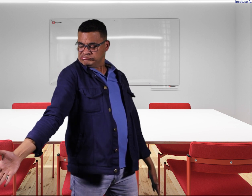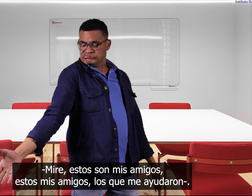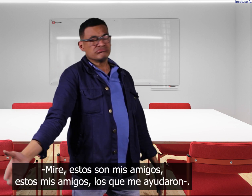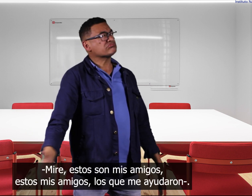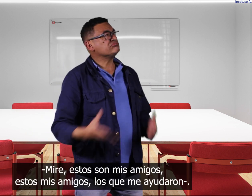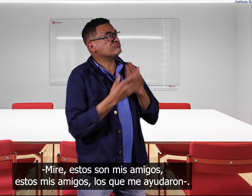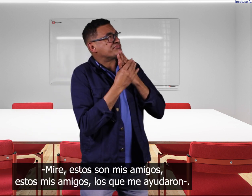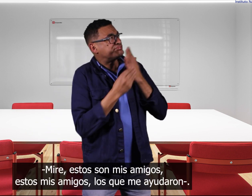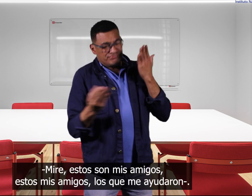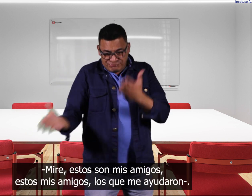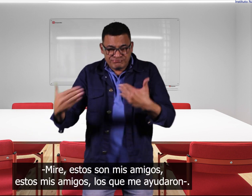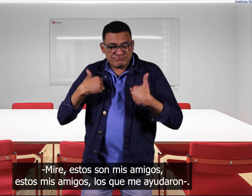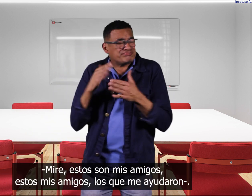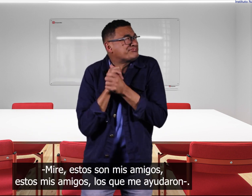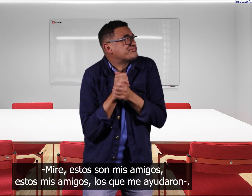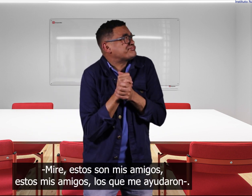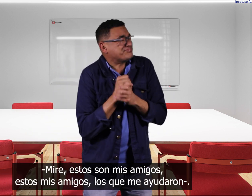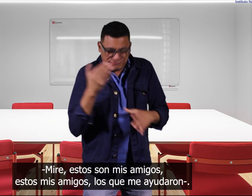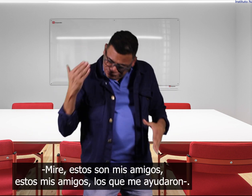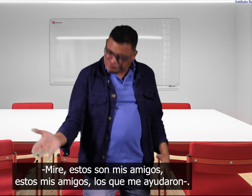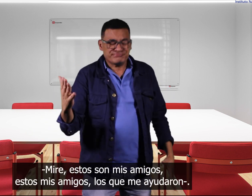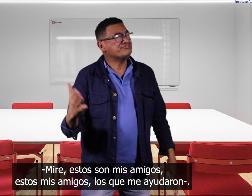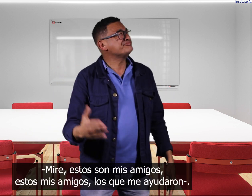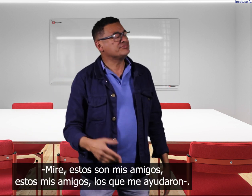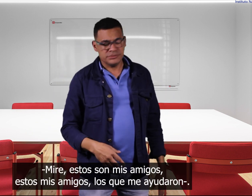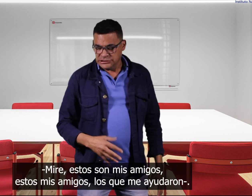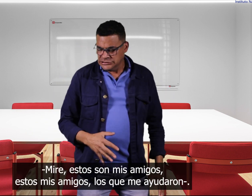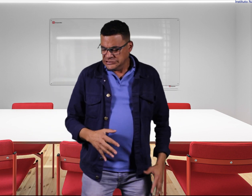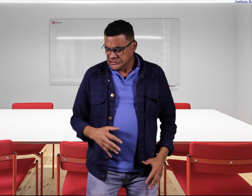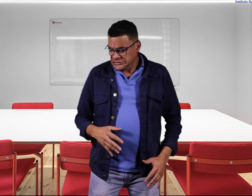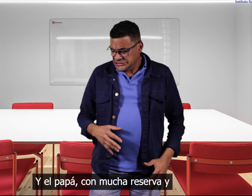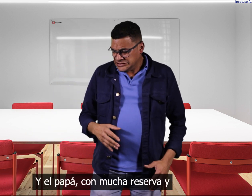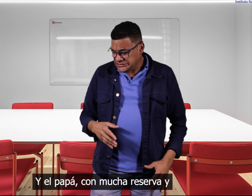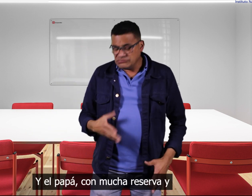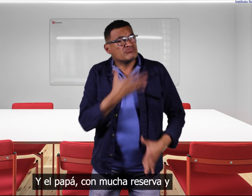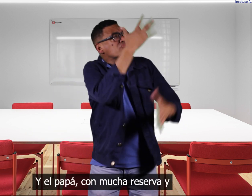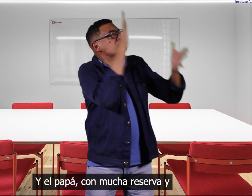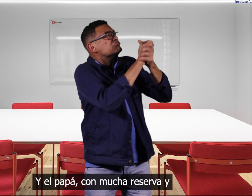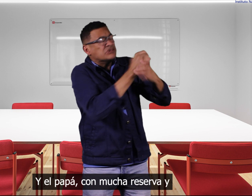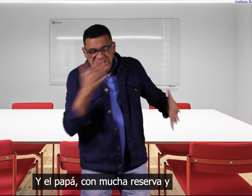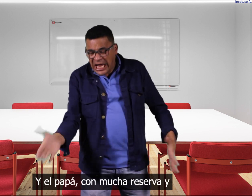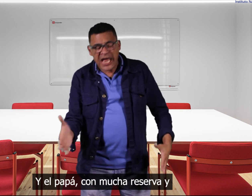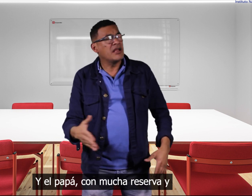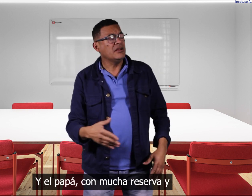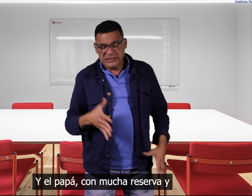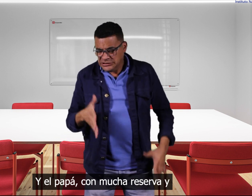estos son mis amigos estos son mis amigos los que me ayudaron y el papá con mucha reserva y con